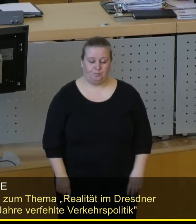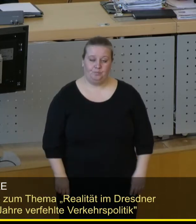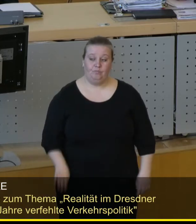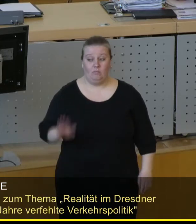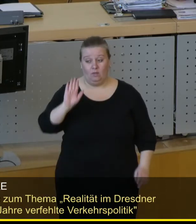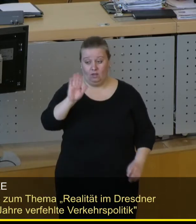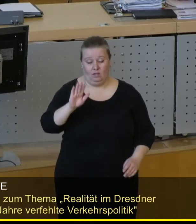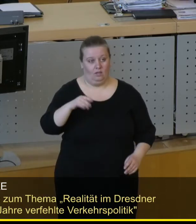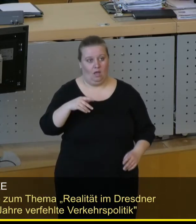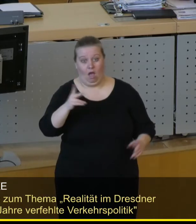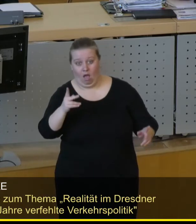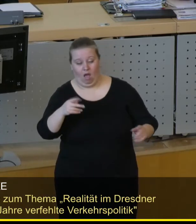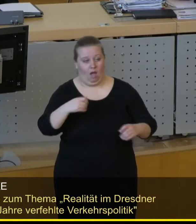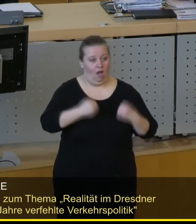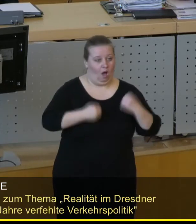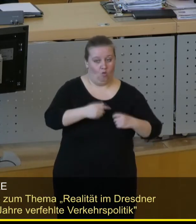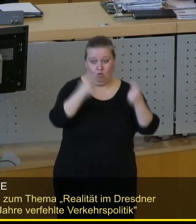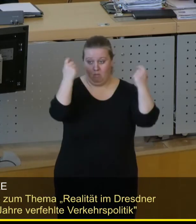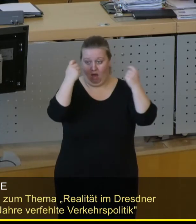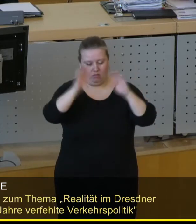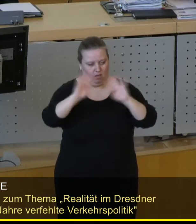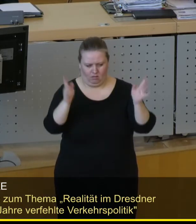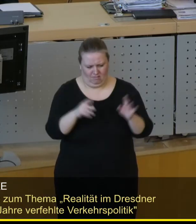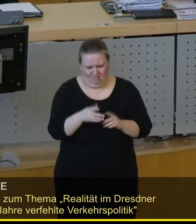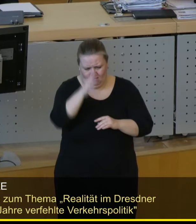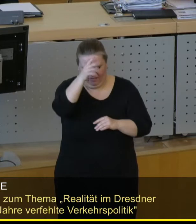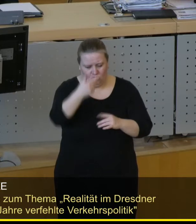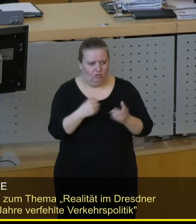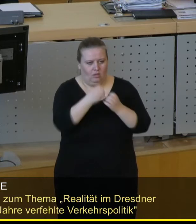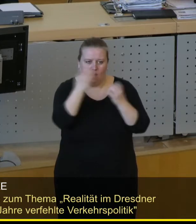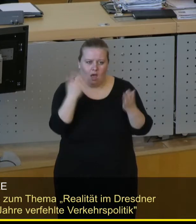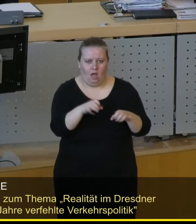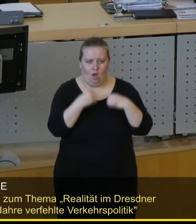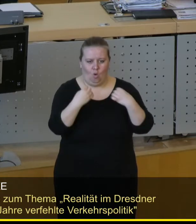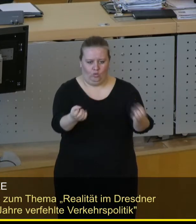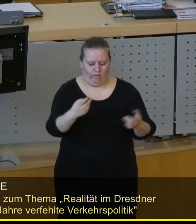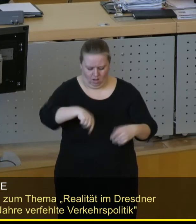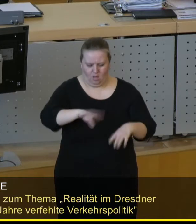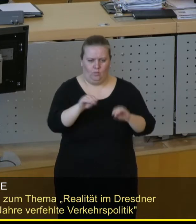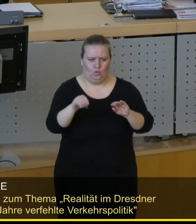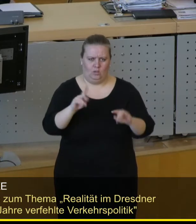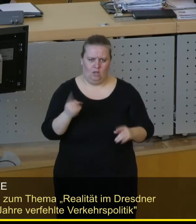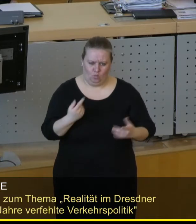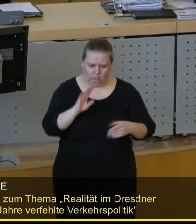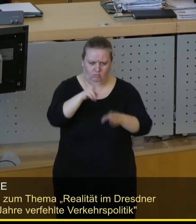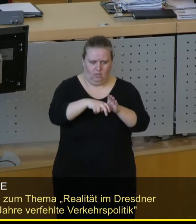Ihre PS-Panik, Ihre Autopanik ist unberechtigt. Selbstverständlich kommen auch die Autofahrer hier zu ihrem Recht. Wir haben auf der